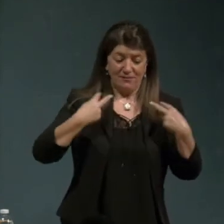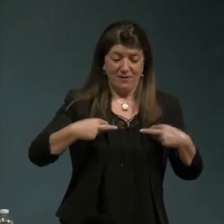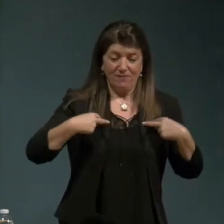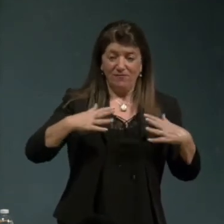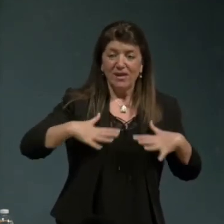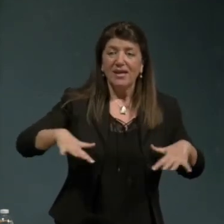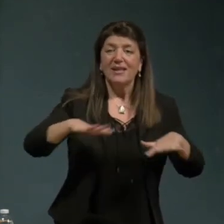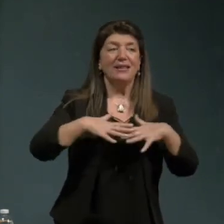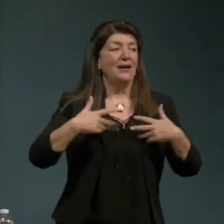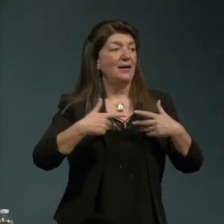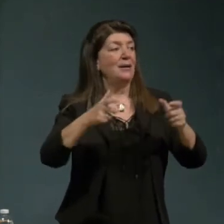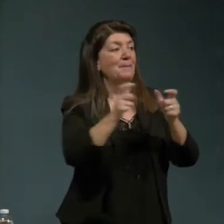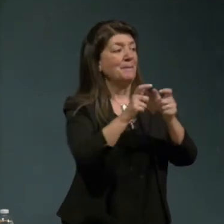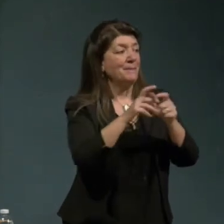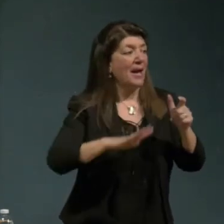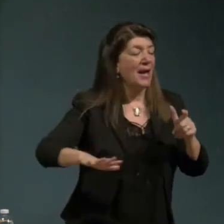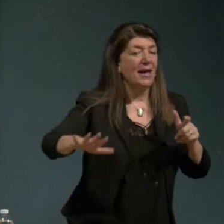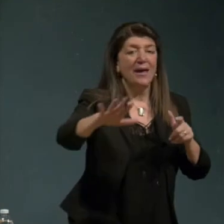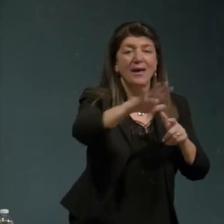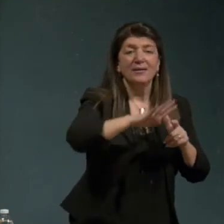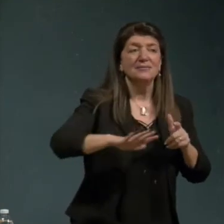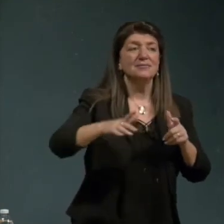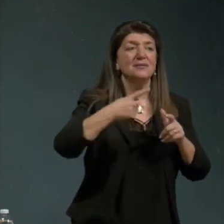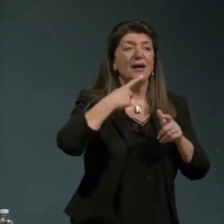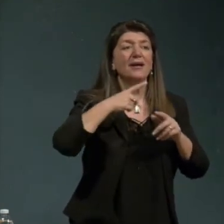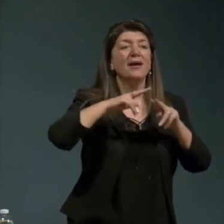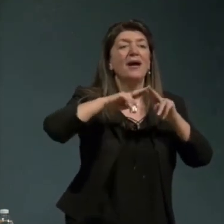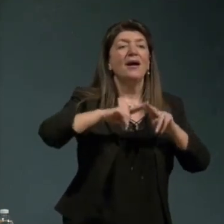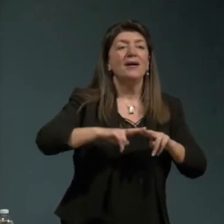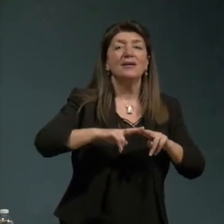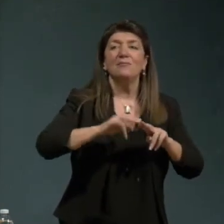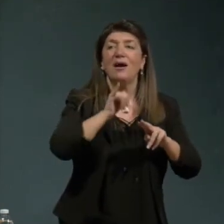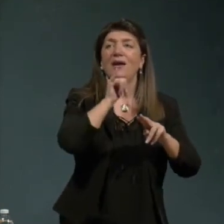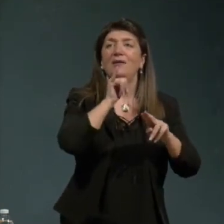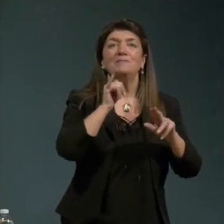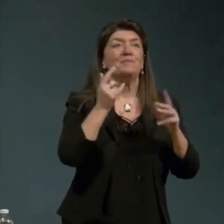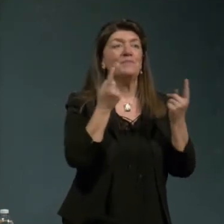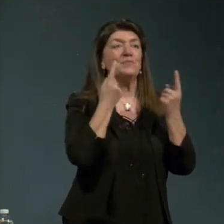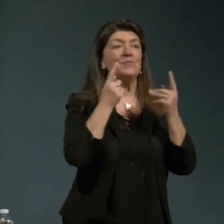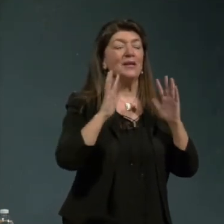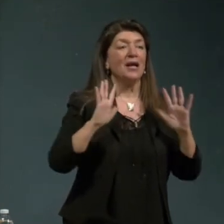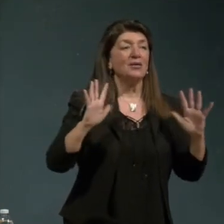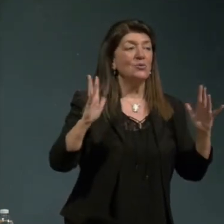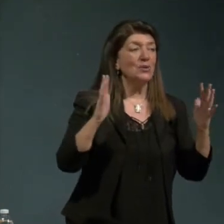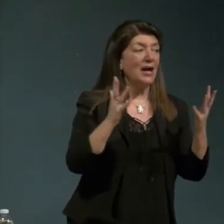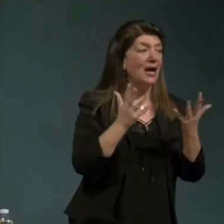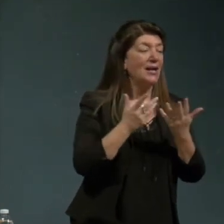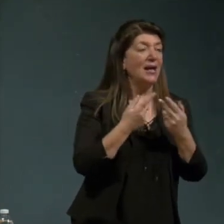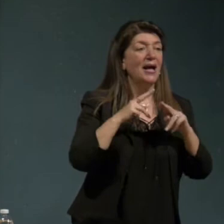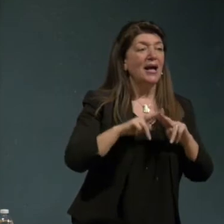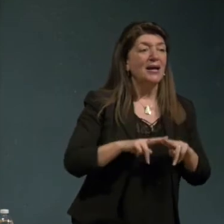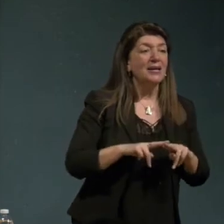paesi che rimane un caffè rimane